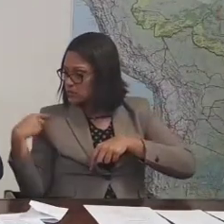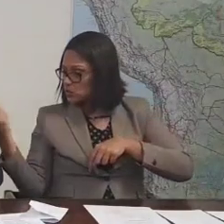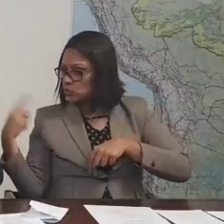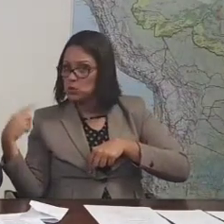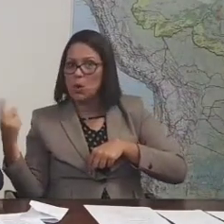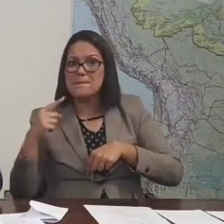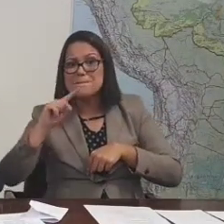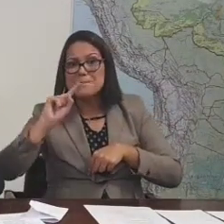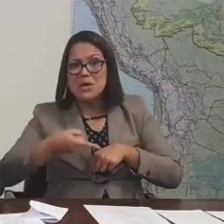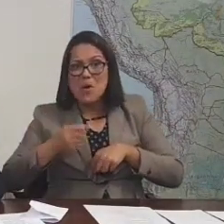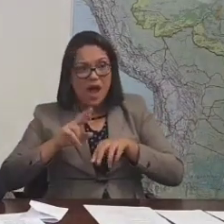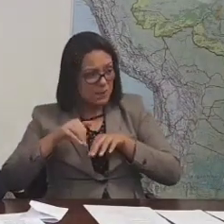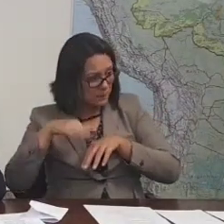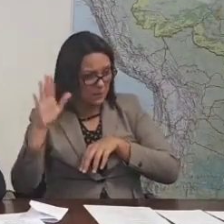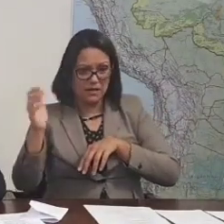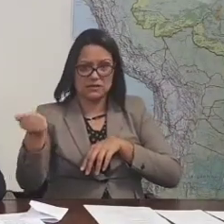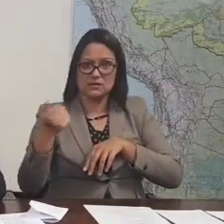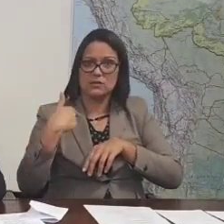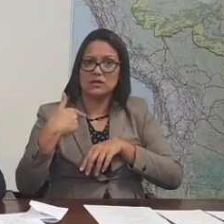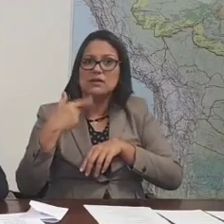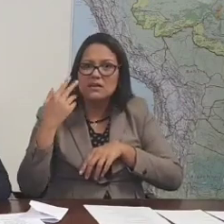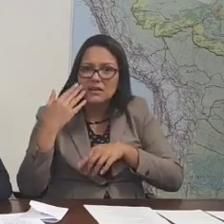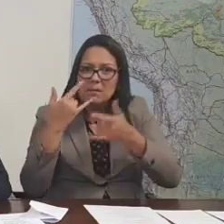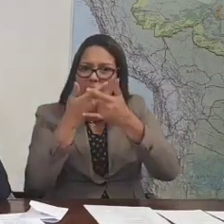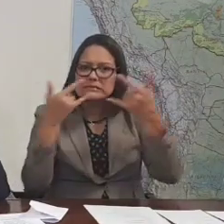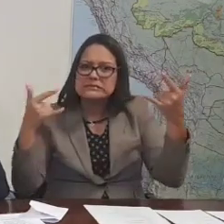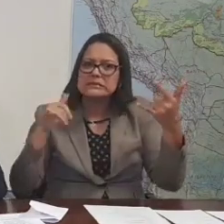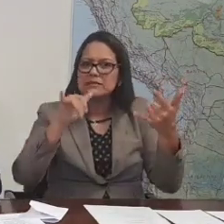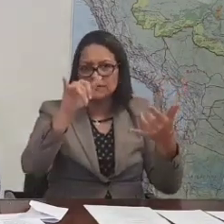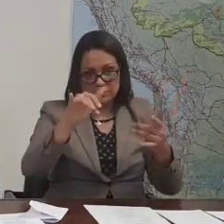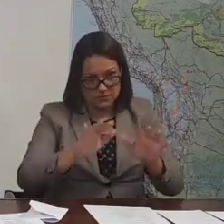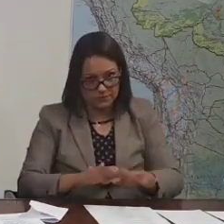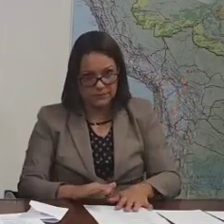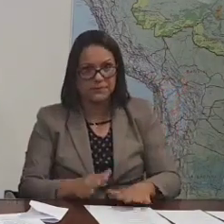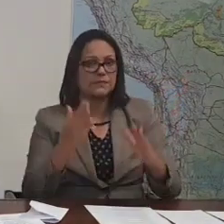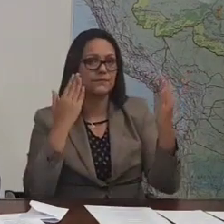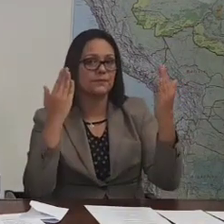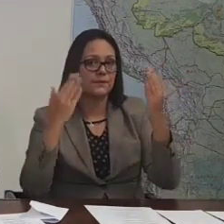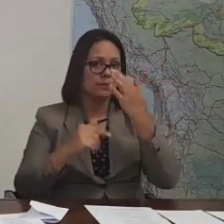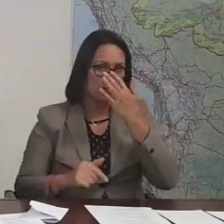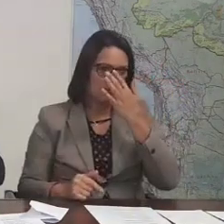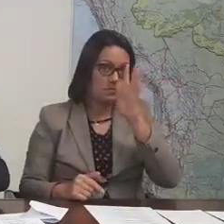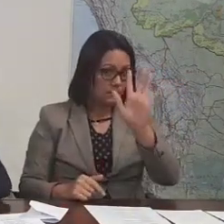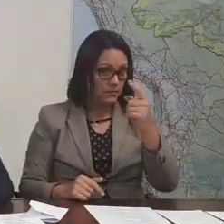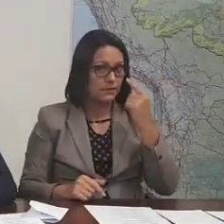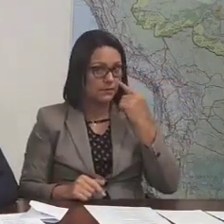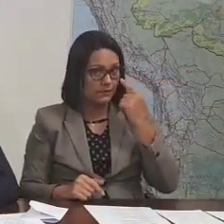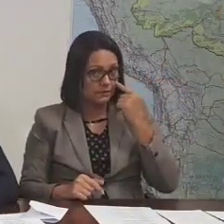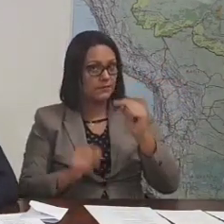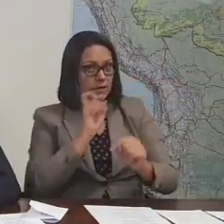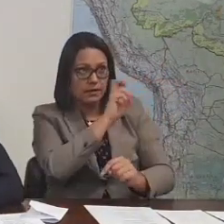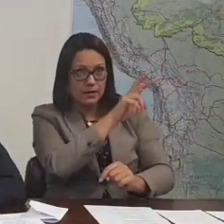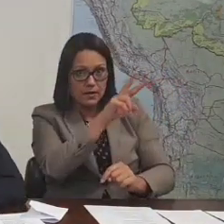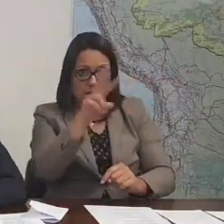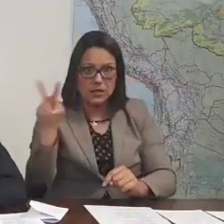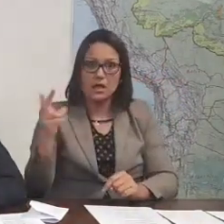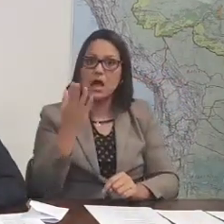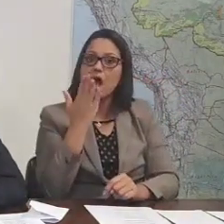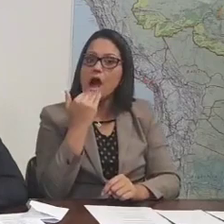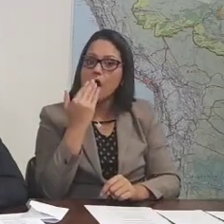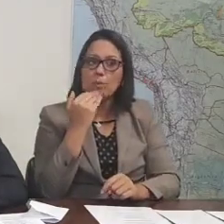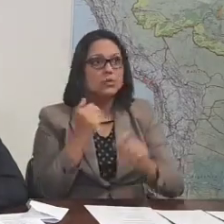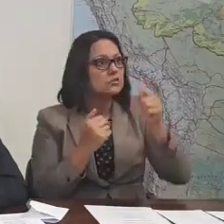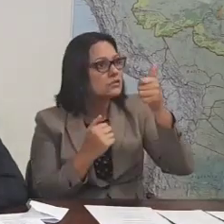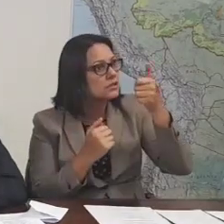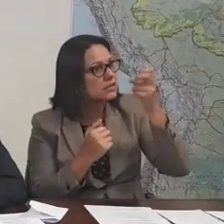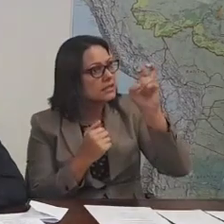diferença é R$.000 uma passagem e outra? Vamos lá. Quantas vezes você já enxergaram por aí? Almoço, R$